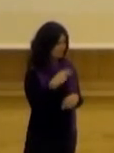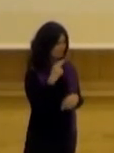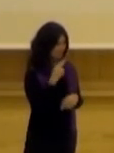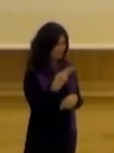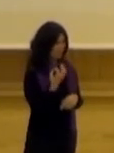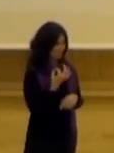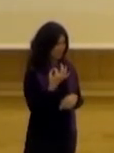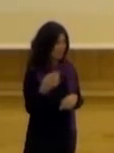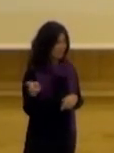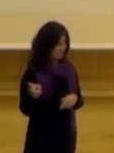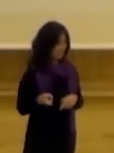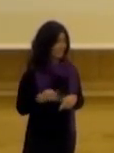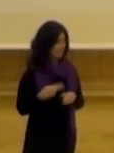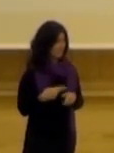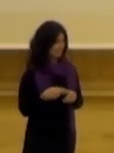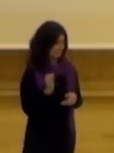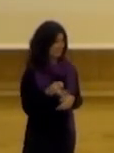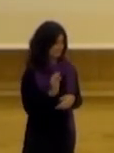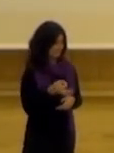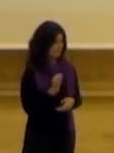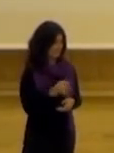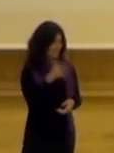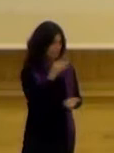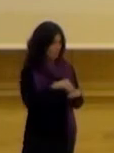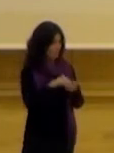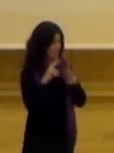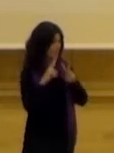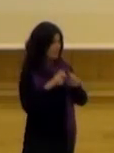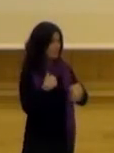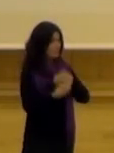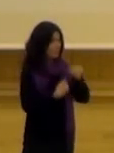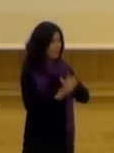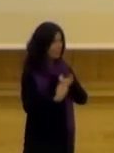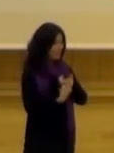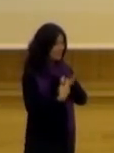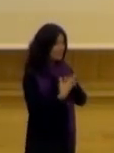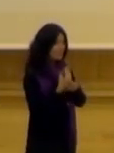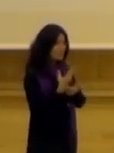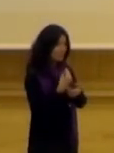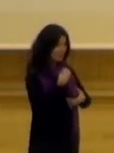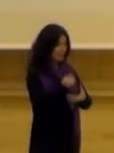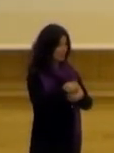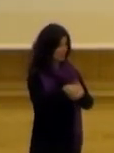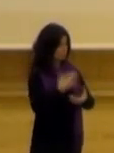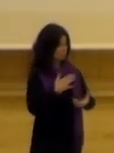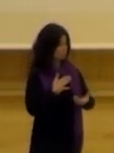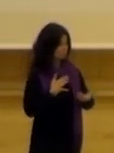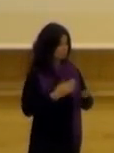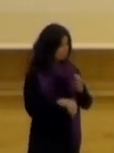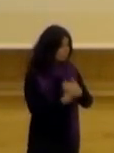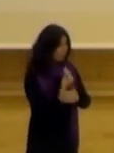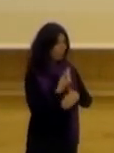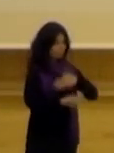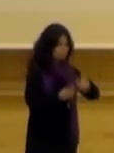¿necesitarían estar? Por supuesto que sí y una de las cuestiones que se analiza cuando se analizan los procesos participativos muchas veces es que fracasan las propuestas que